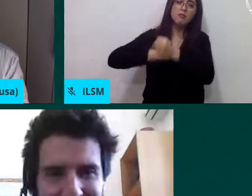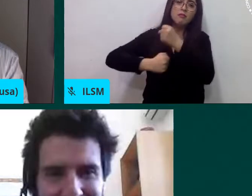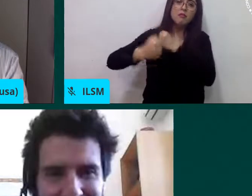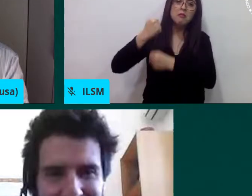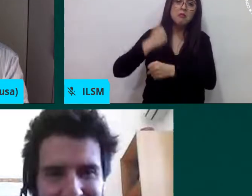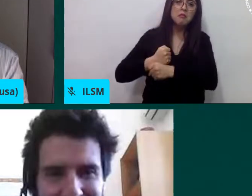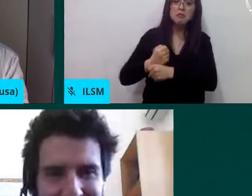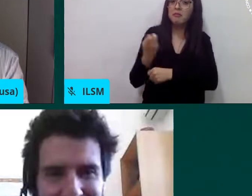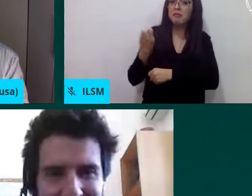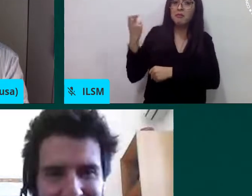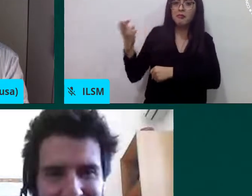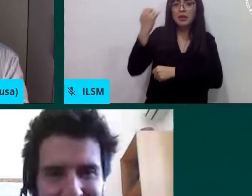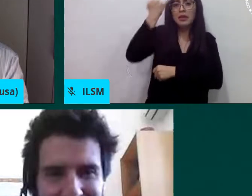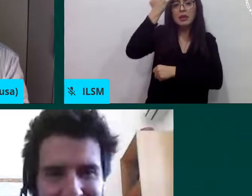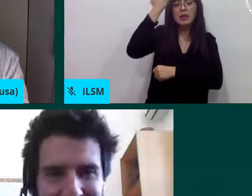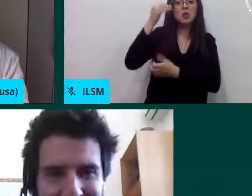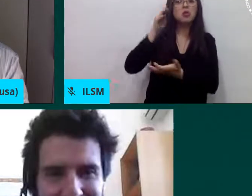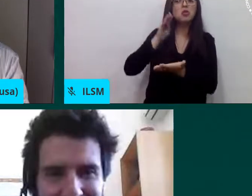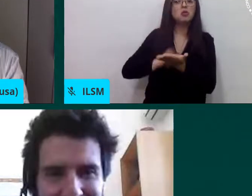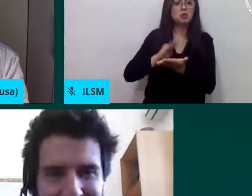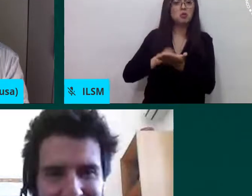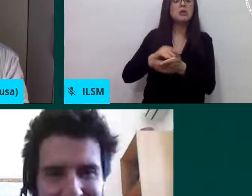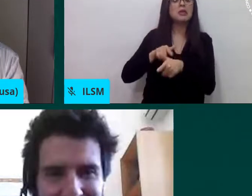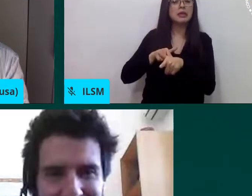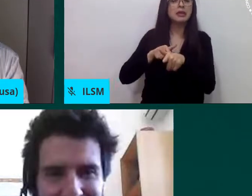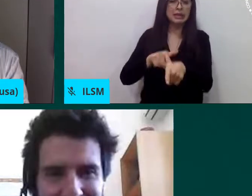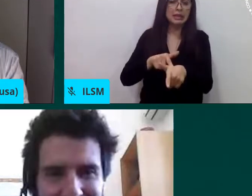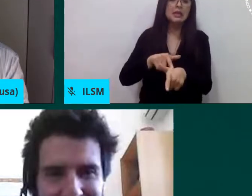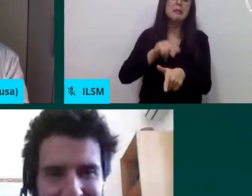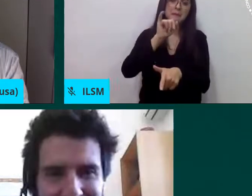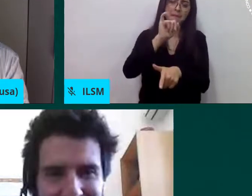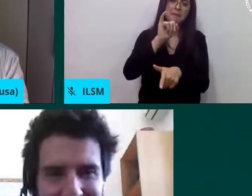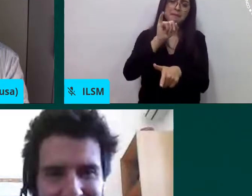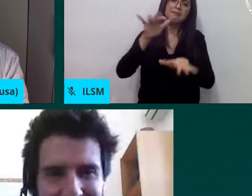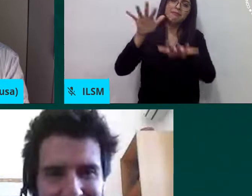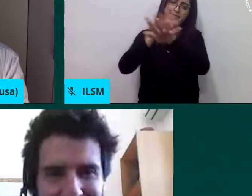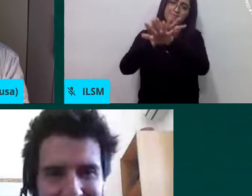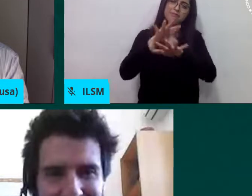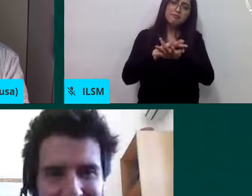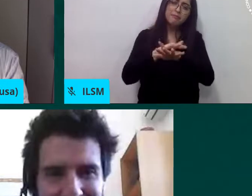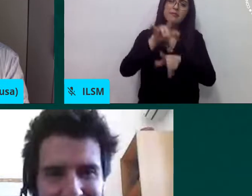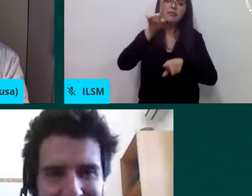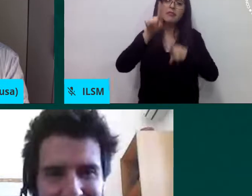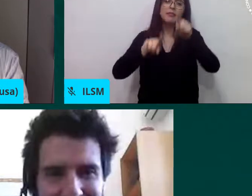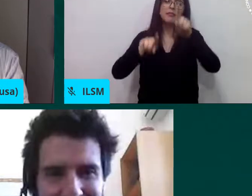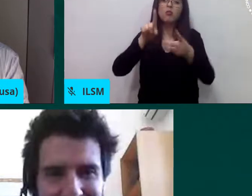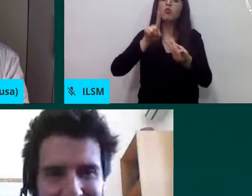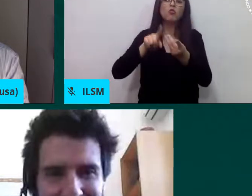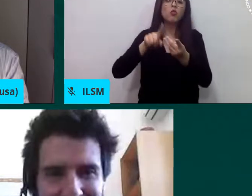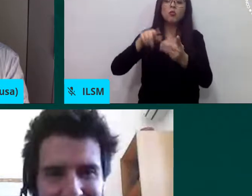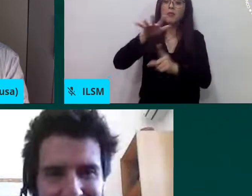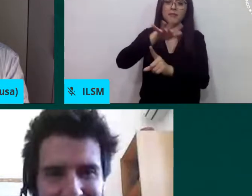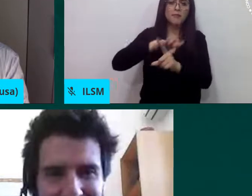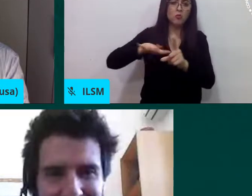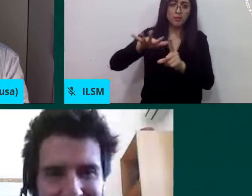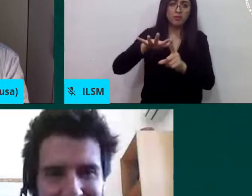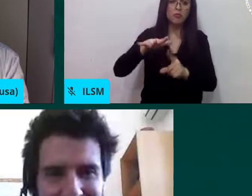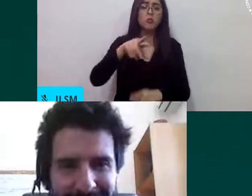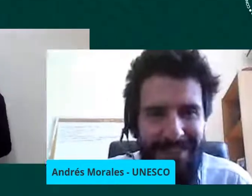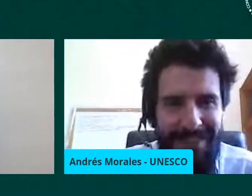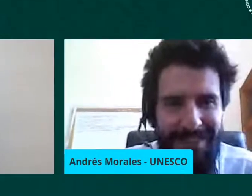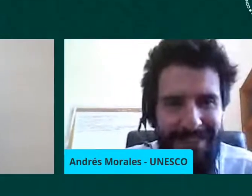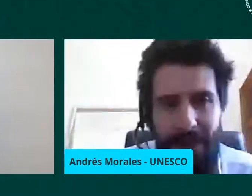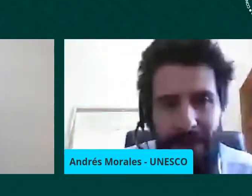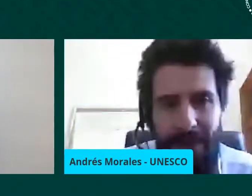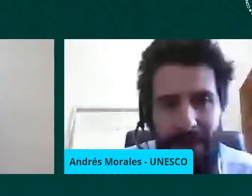cambian según el contexto pero me quedo con algo que que tú también mencionaste ahora en tu intervención aquí hay